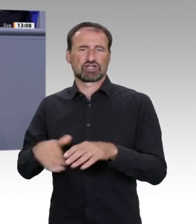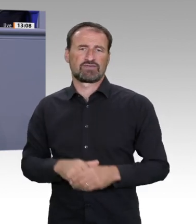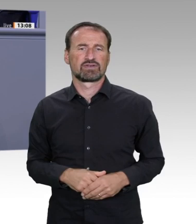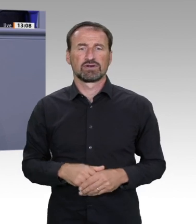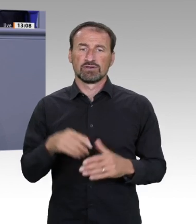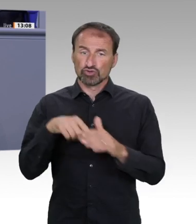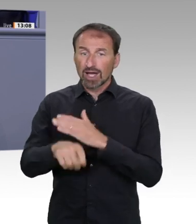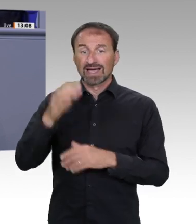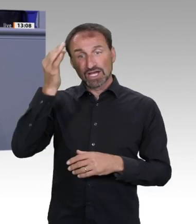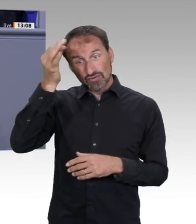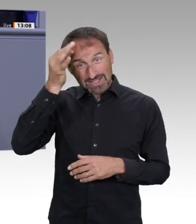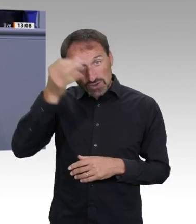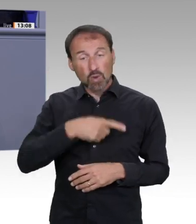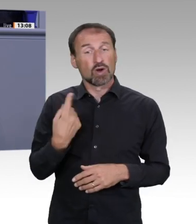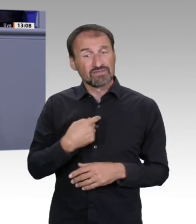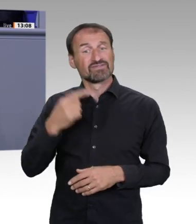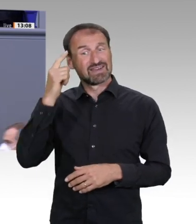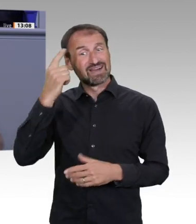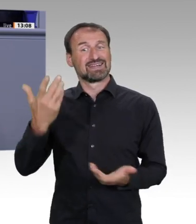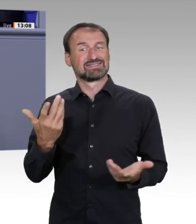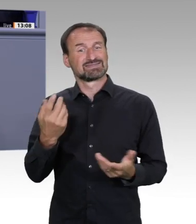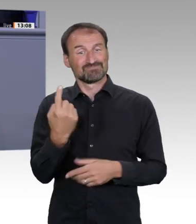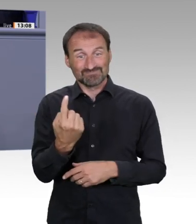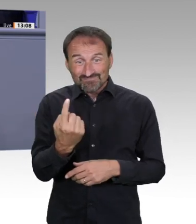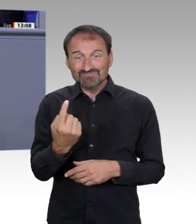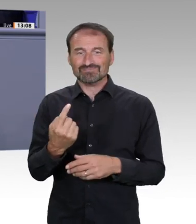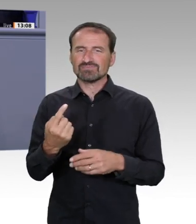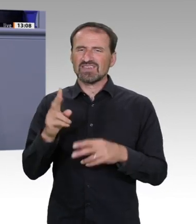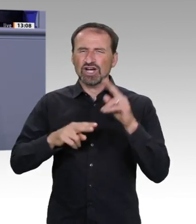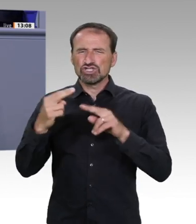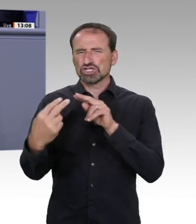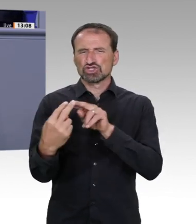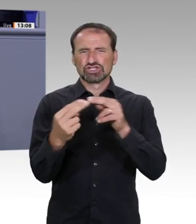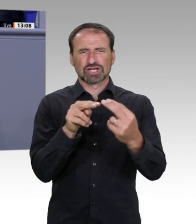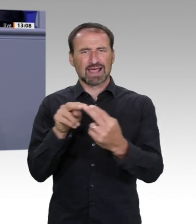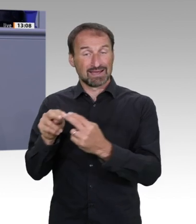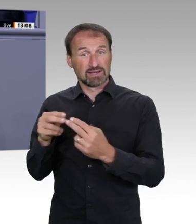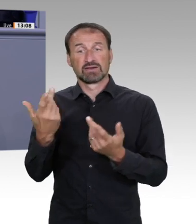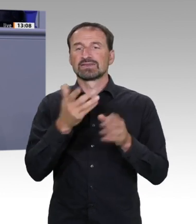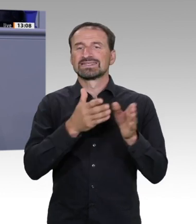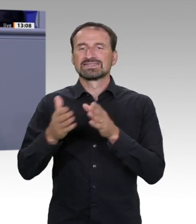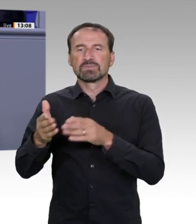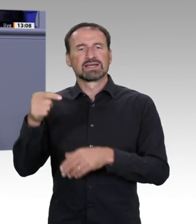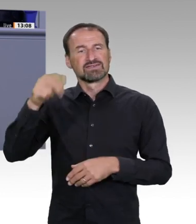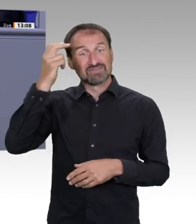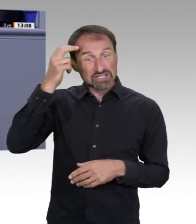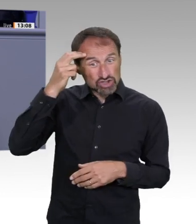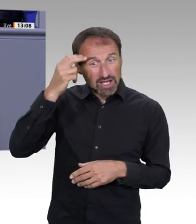wissenschaftlichen Disziplinen, aber auch von unterschiedlichen Akteuren aus Wissenschaft, Wirtschaft und Gesellschaft eine Voraussetzung.